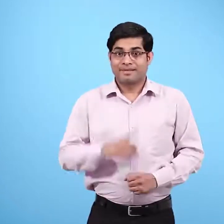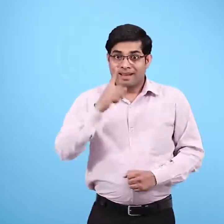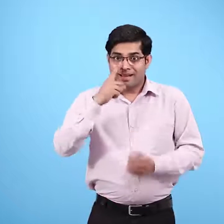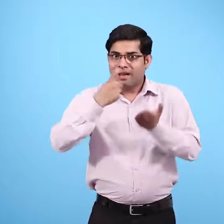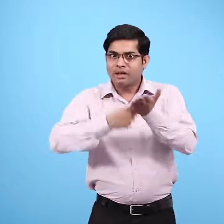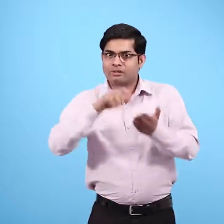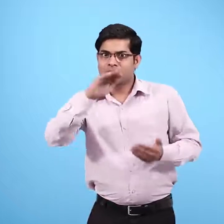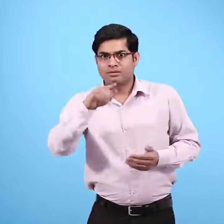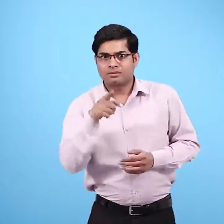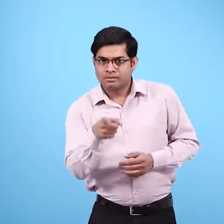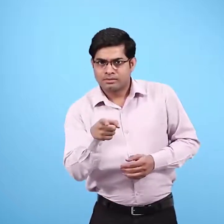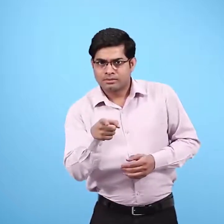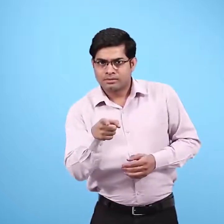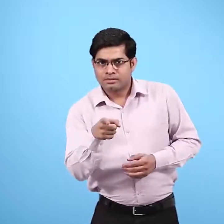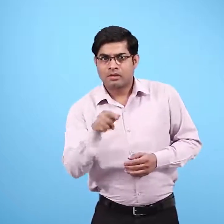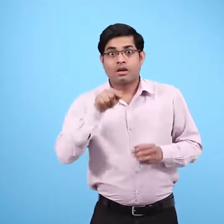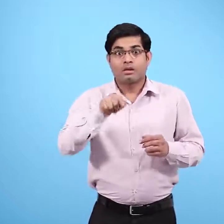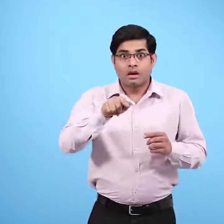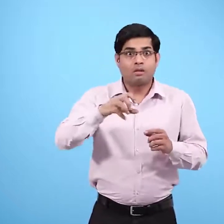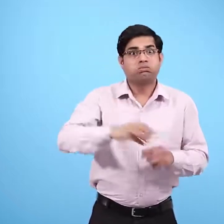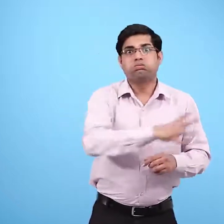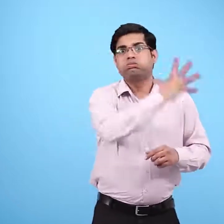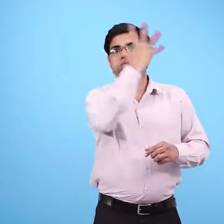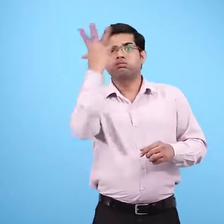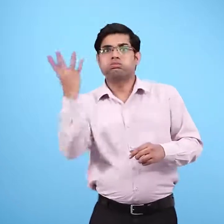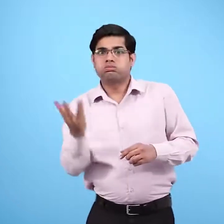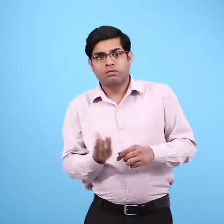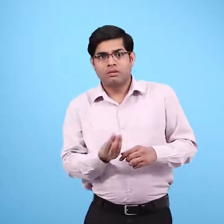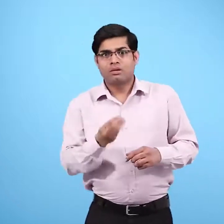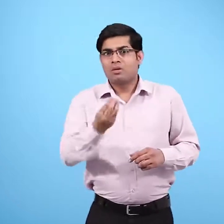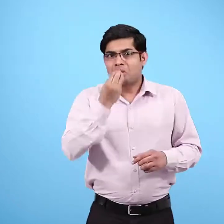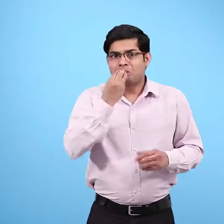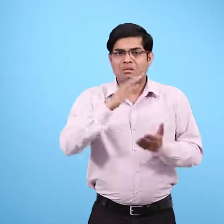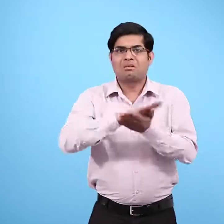तुम्हें क्या लगता है रश्मी पूरे दिन में एक ही रोटी क्यों खाती होगी